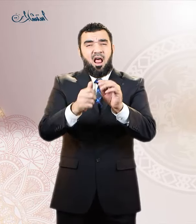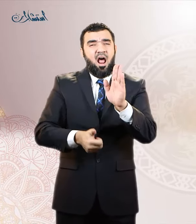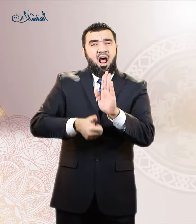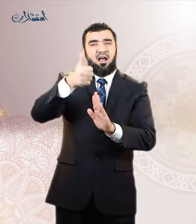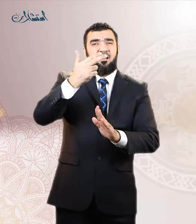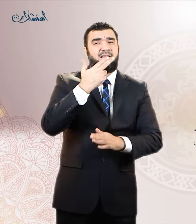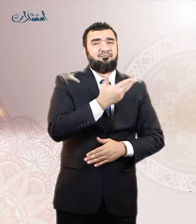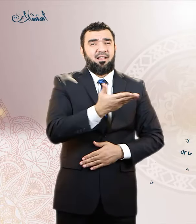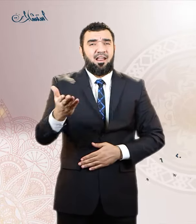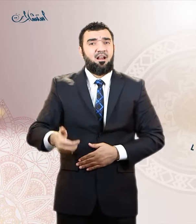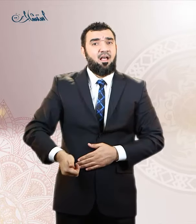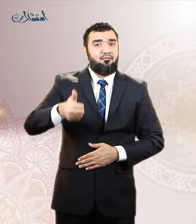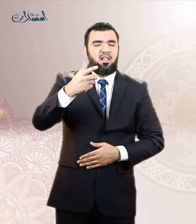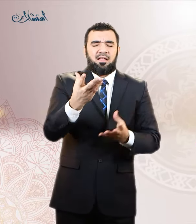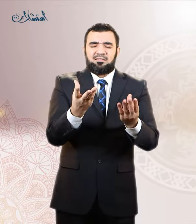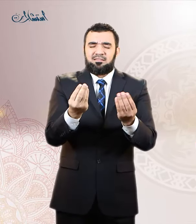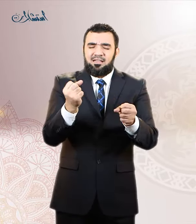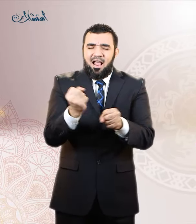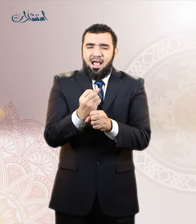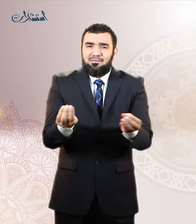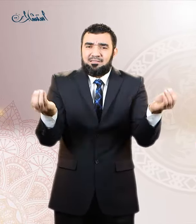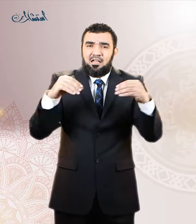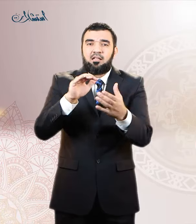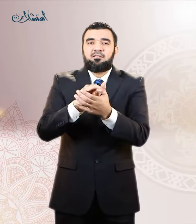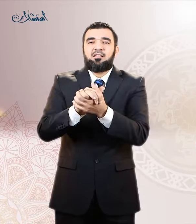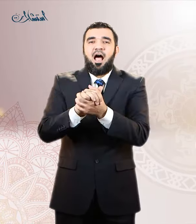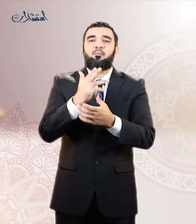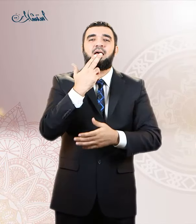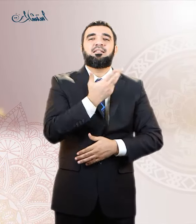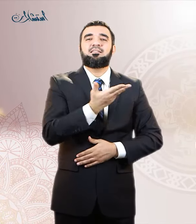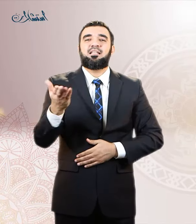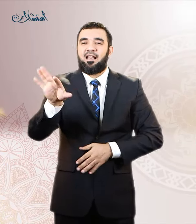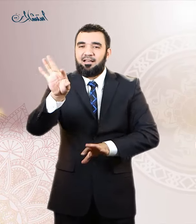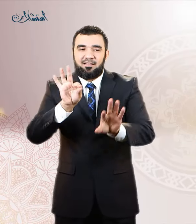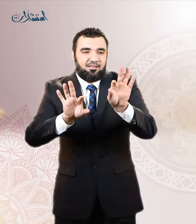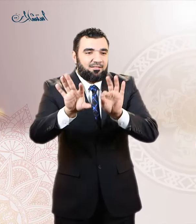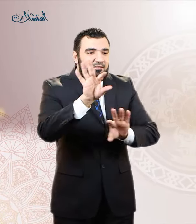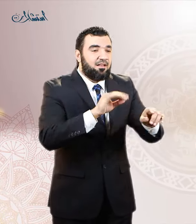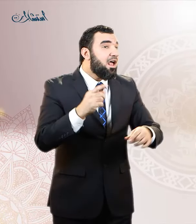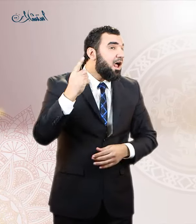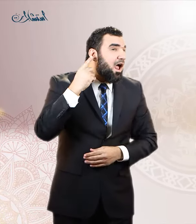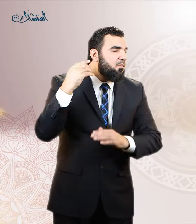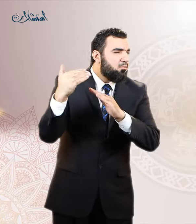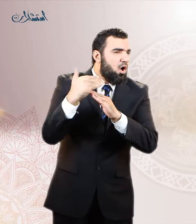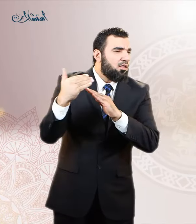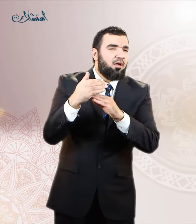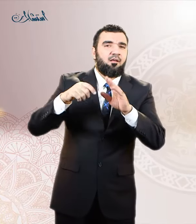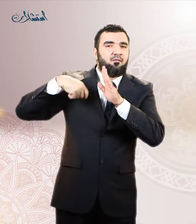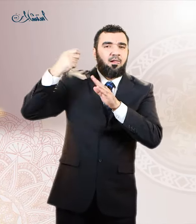الحبيب ان تكثر من مجالسة الصالحين وتدمن سماع المواعظ وتشغل نفسك